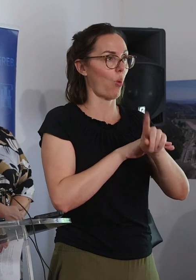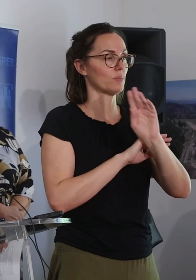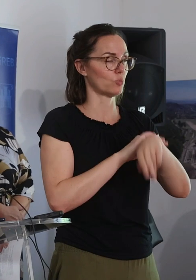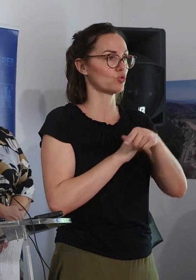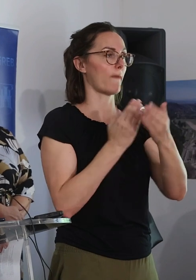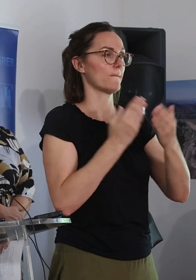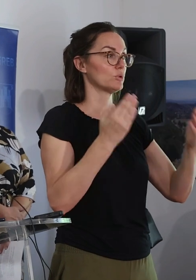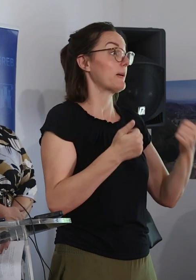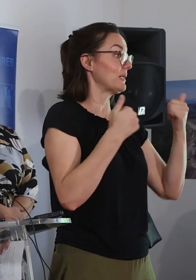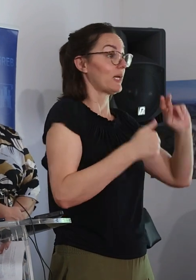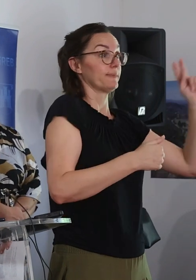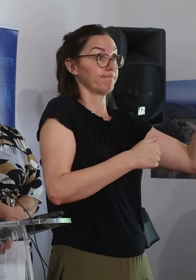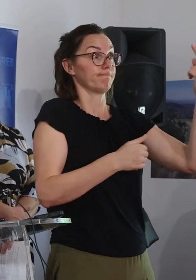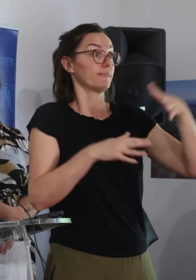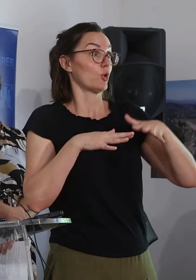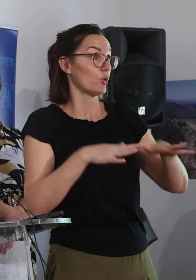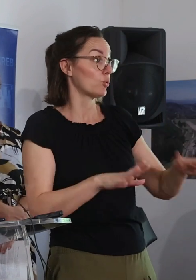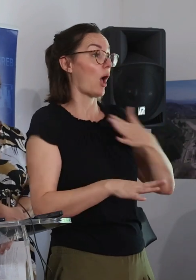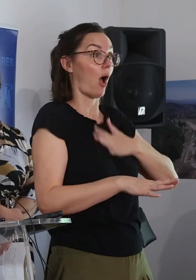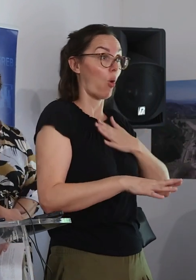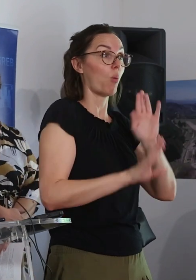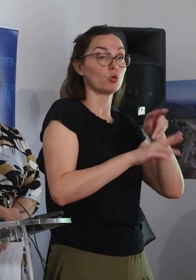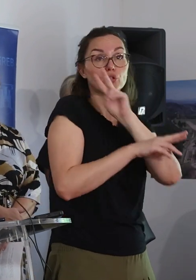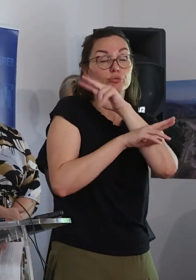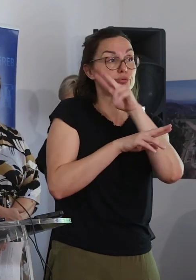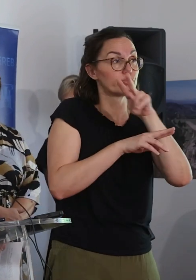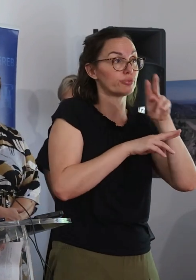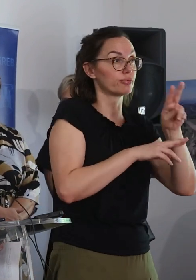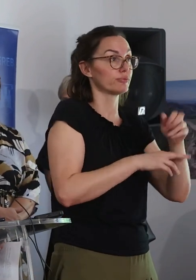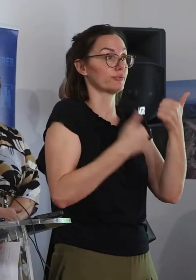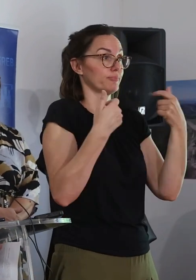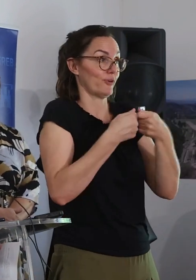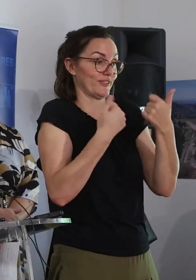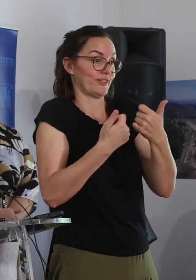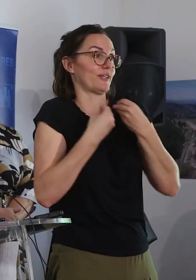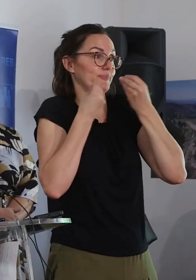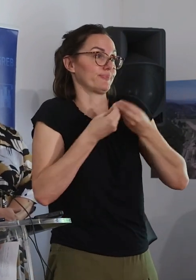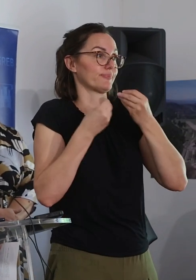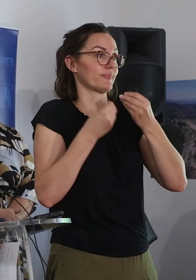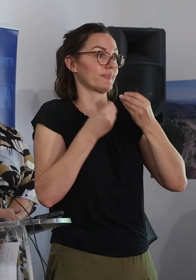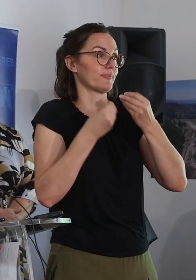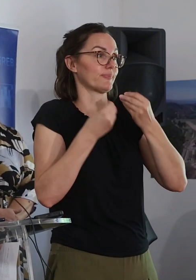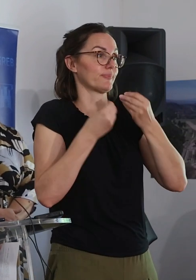i ovim putem pozivam građana da vide i razgledaju ono o čemu mi sad ovdje pričamo. Hvala svim već jednom i čestitom.